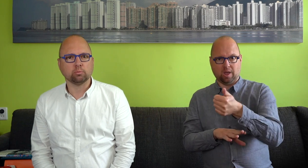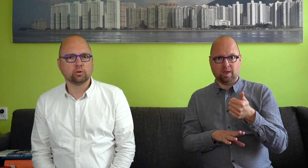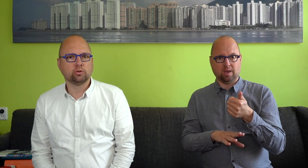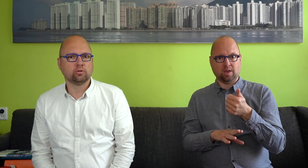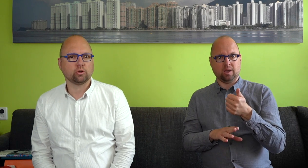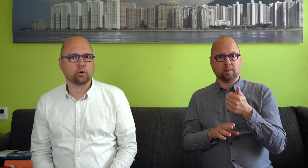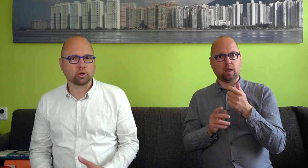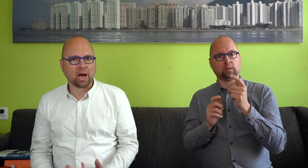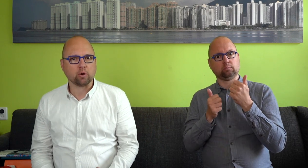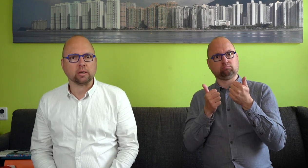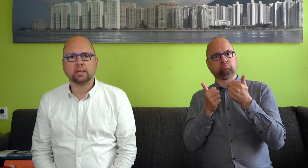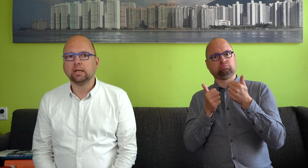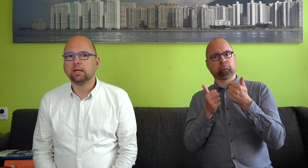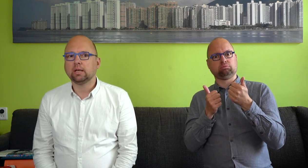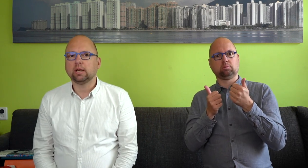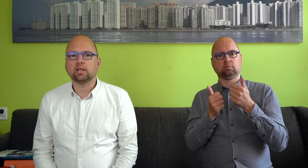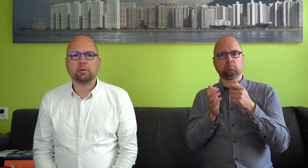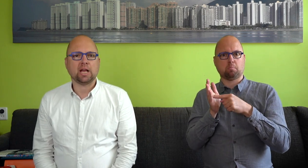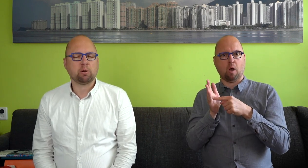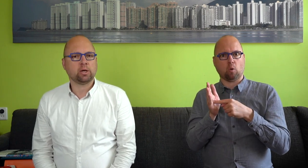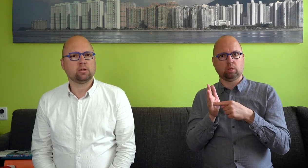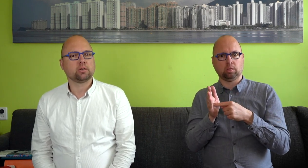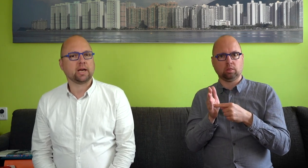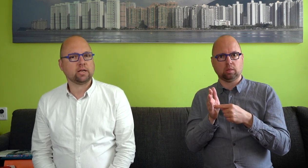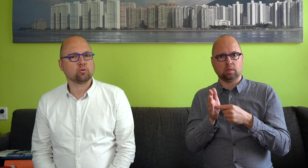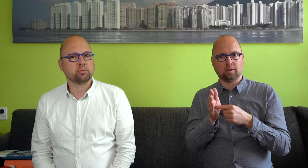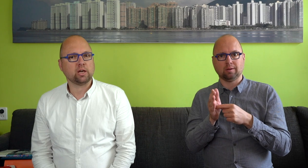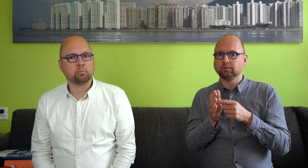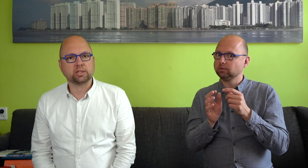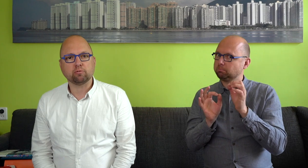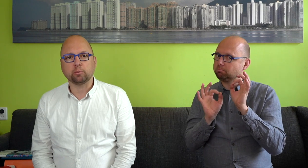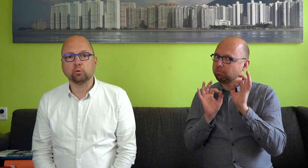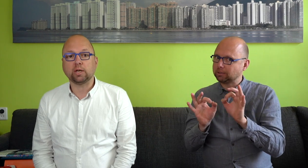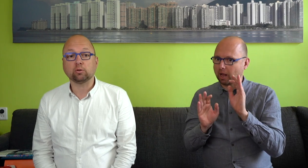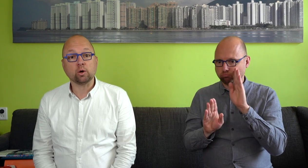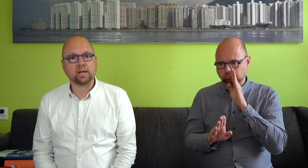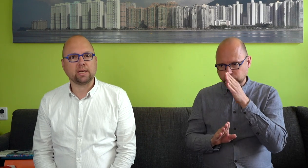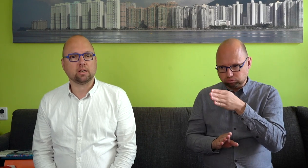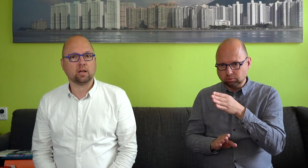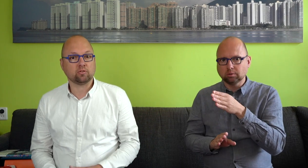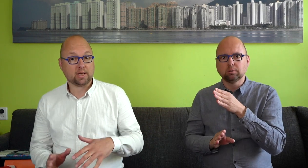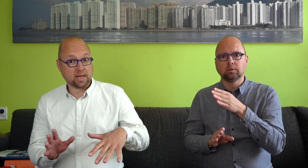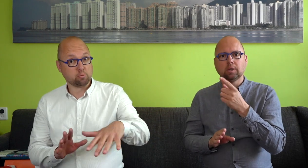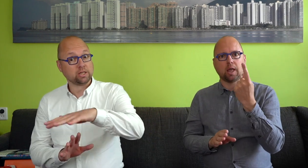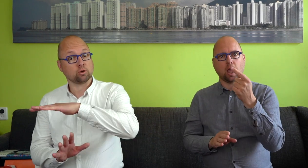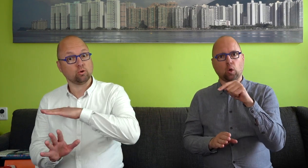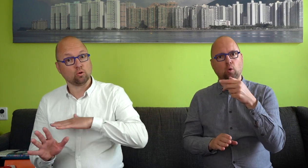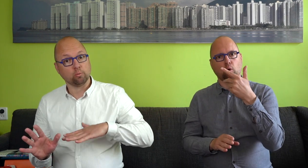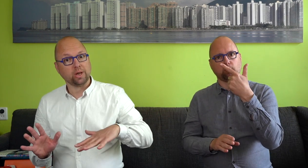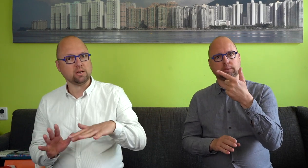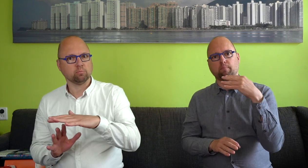te kunnen gebruiken. En dan met name gericht op de 1,7 miljoen slechthorenden in Nederland en de mensen om hun heen.